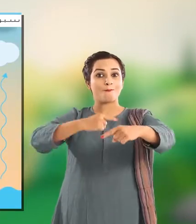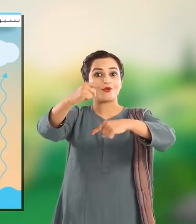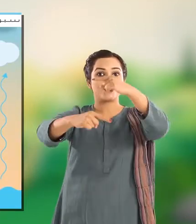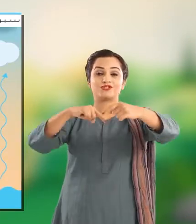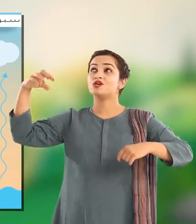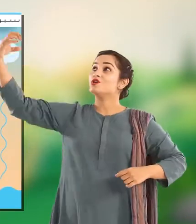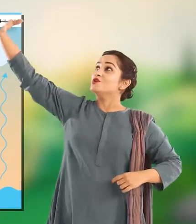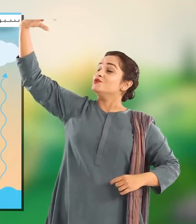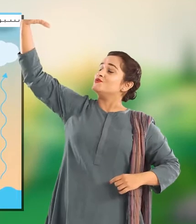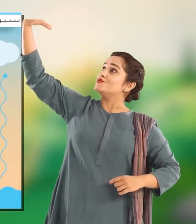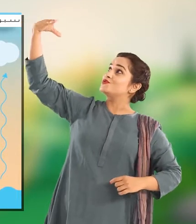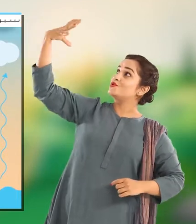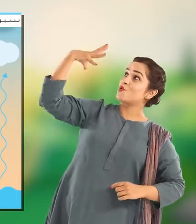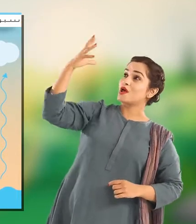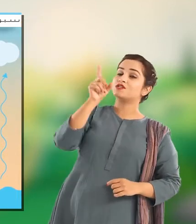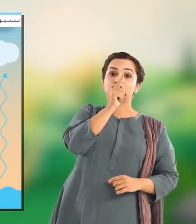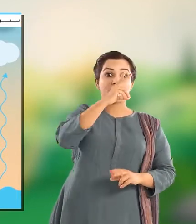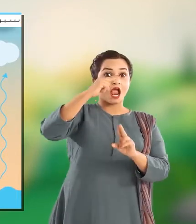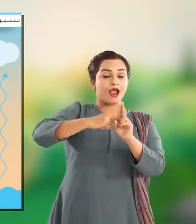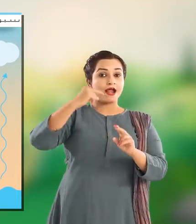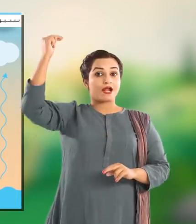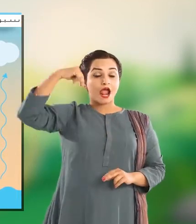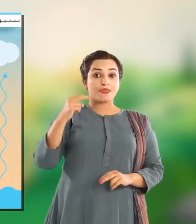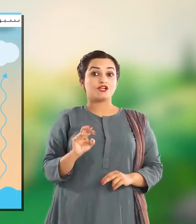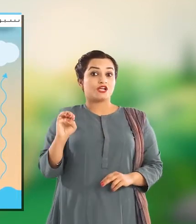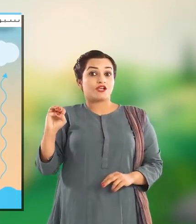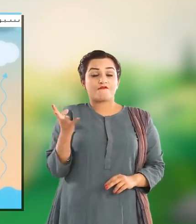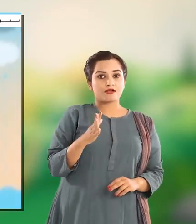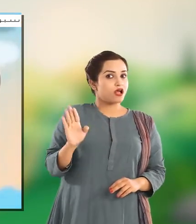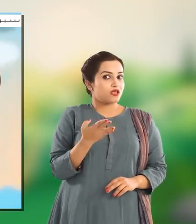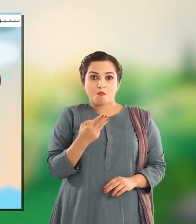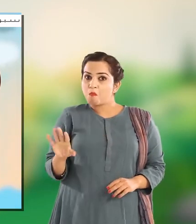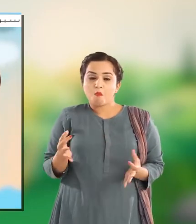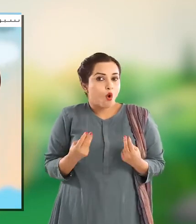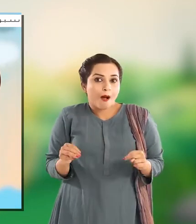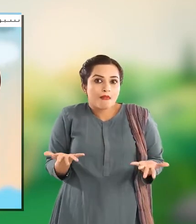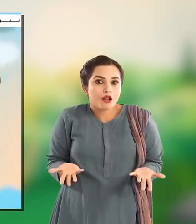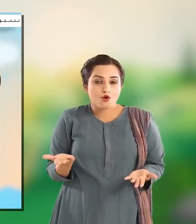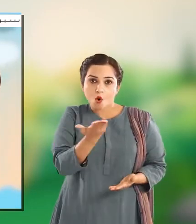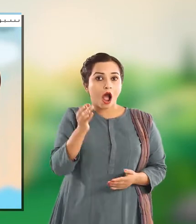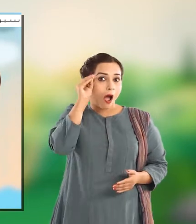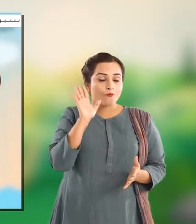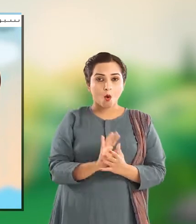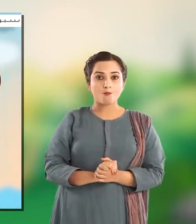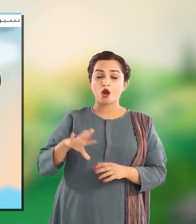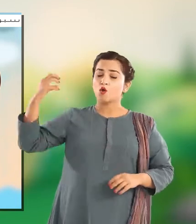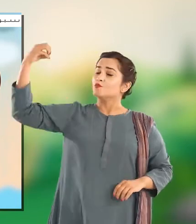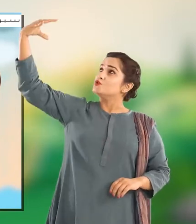سورج کی heat energy کے بغیر ناممکن ہے تو کیا سورج حرارت کا واحد